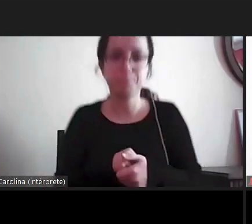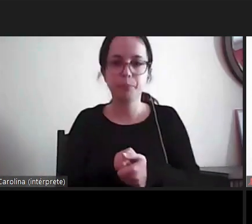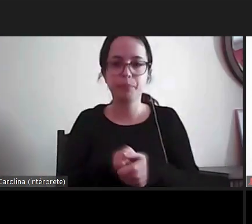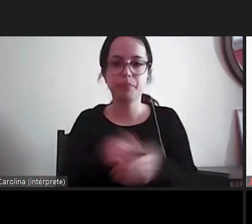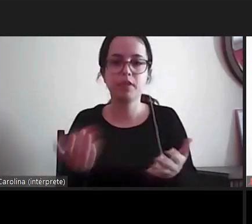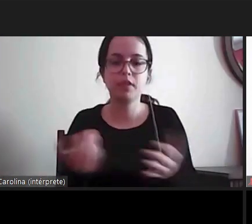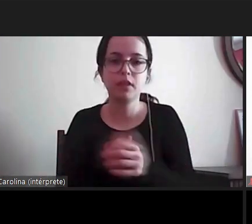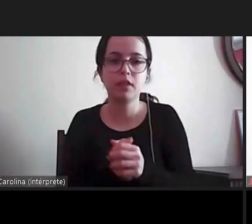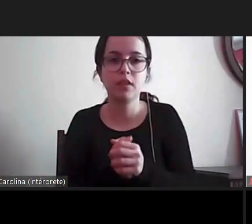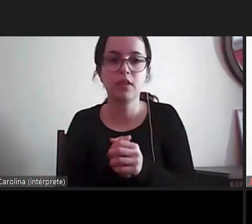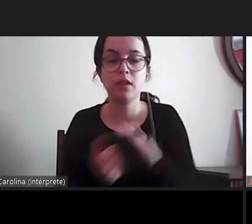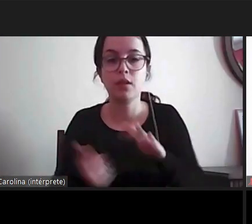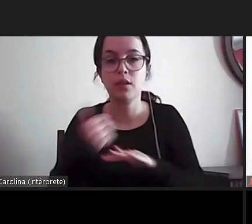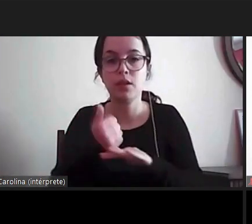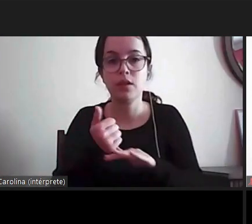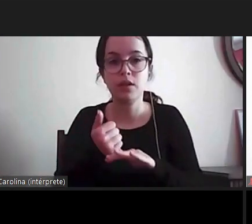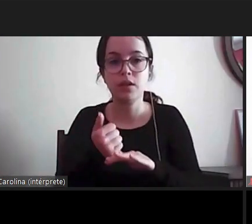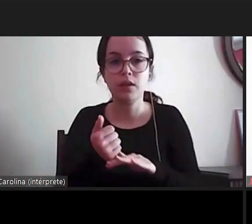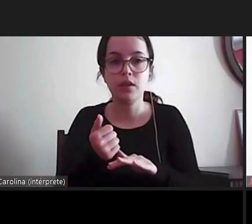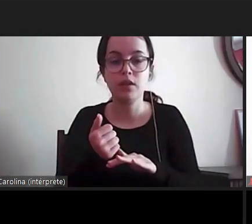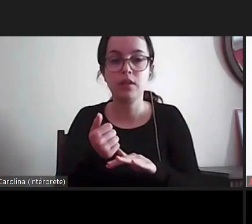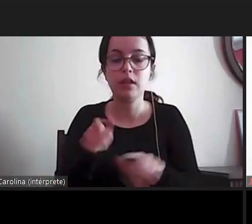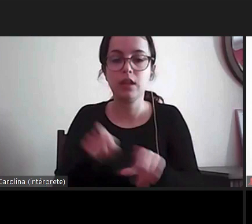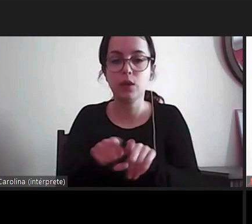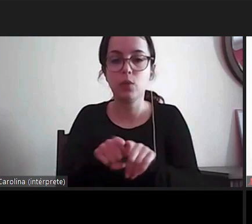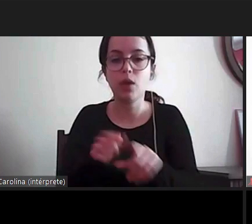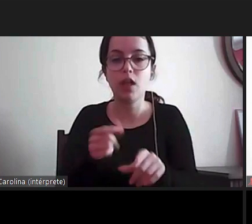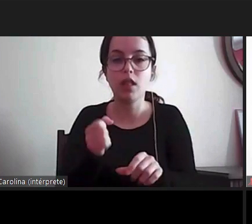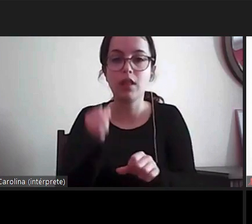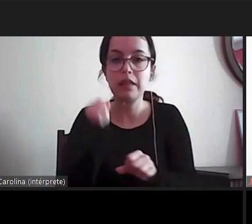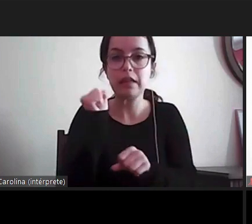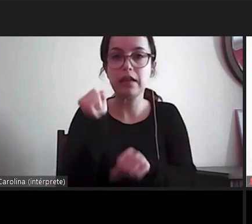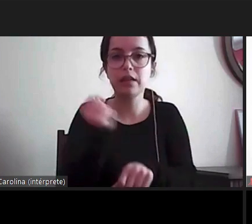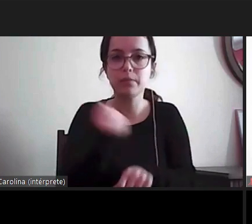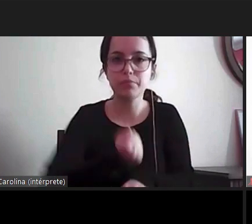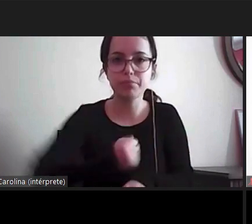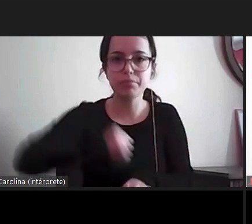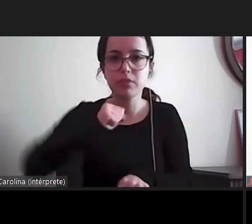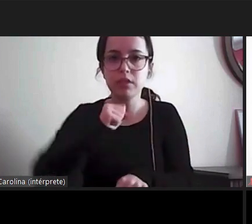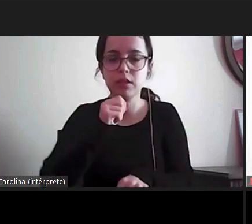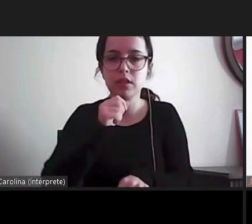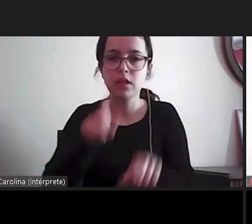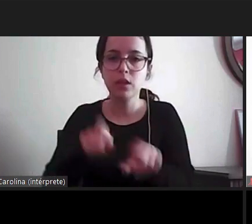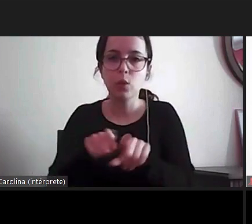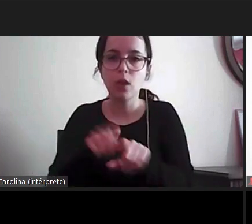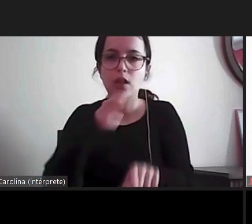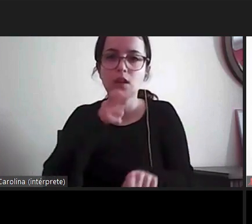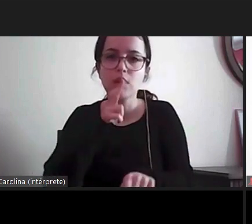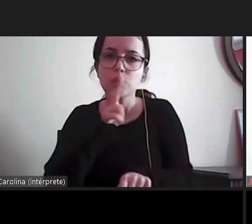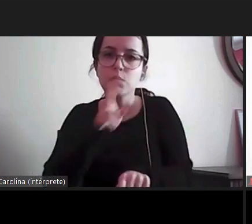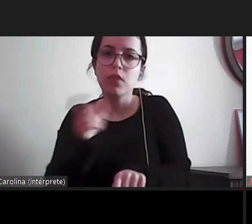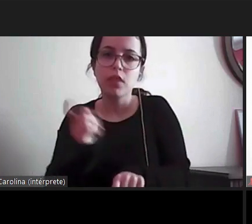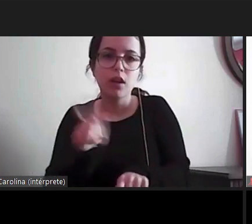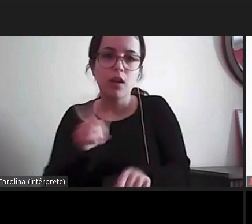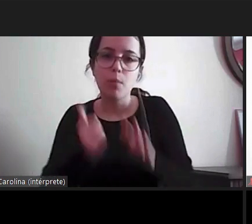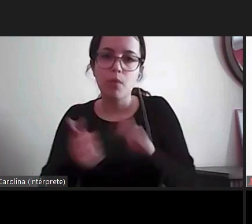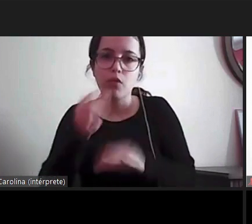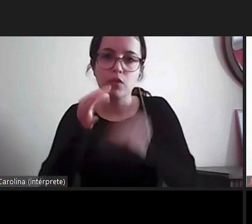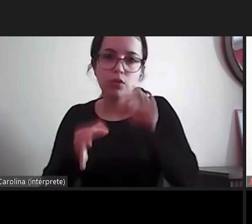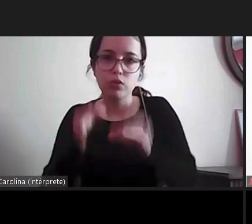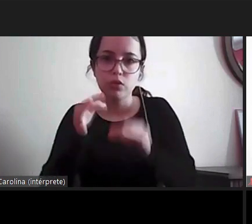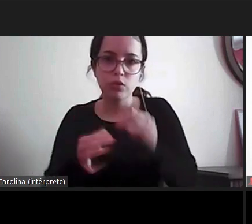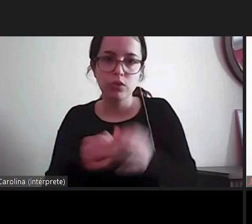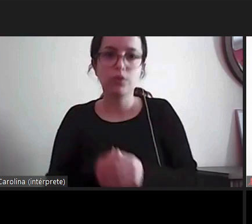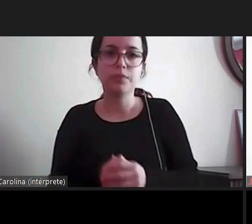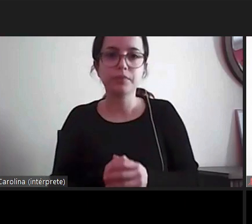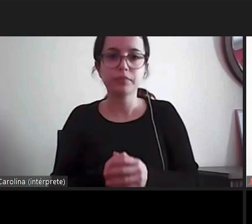possa ser crime de desobediência não corresponder a uma solicitação do provedor de justiça portanto o recurso ao Ministério